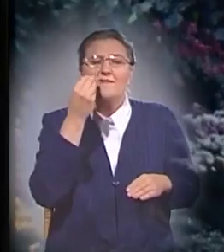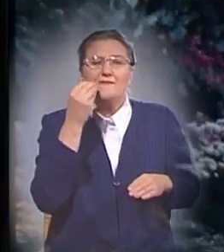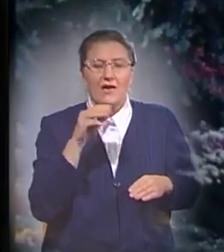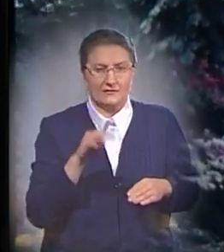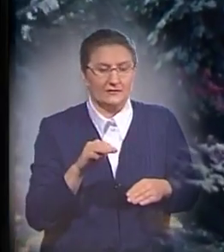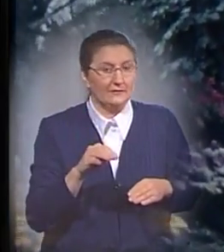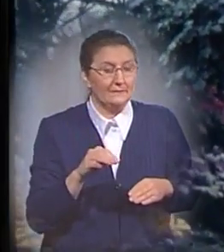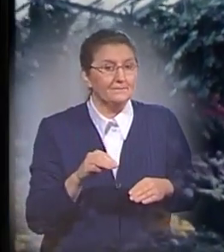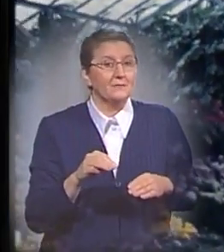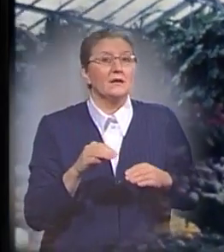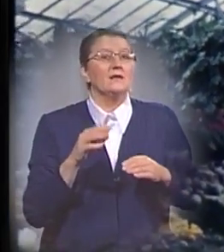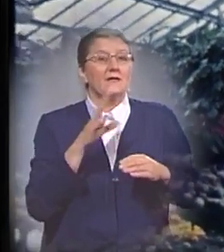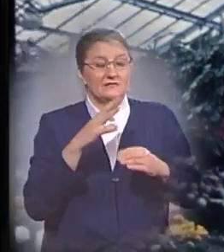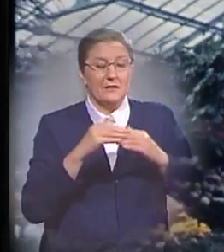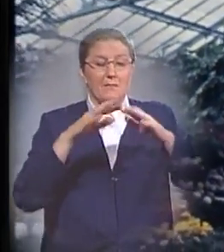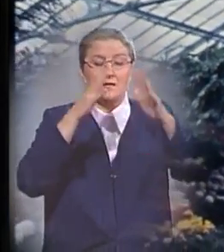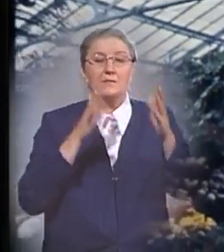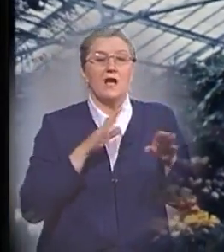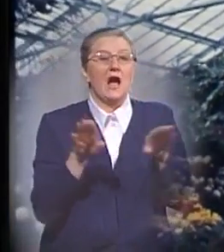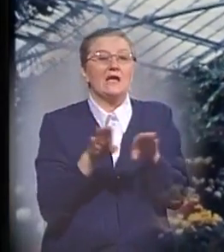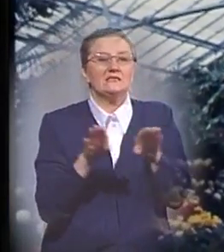планете температура была примерно одинаковой.